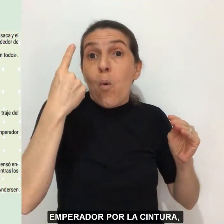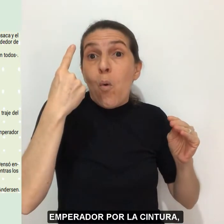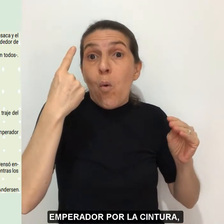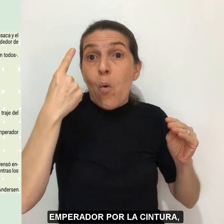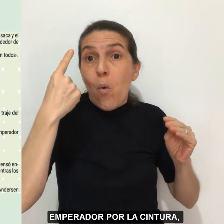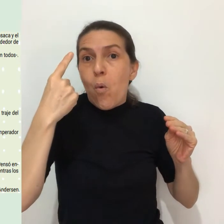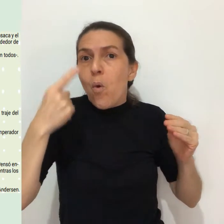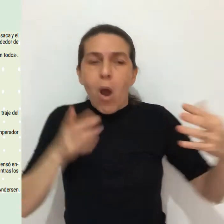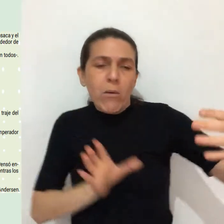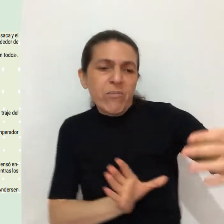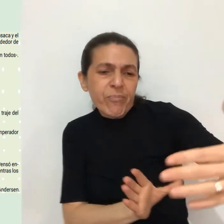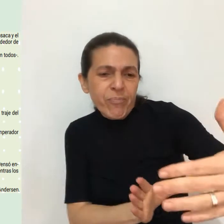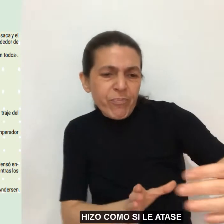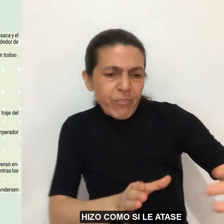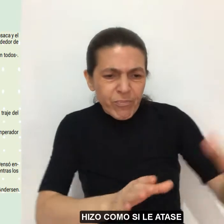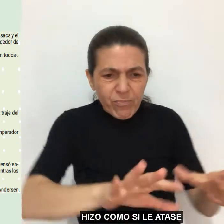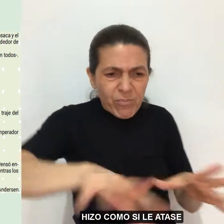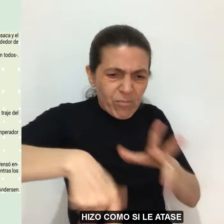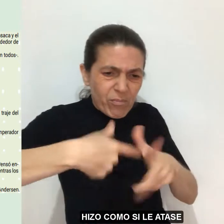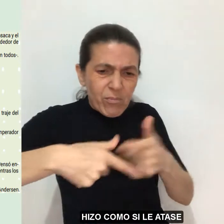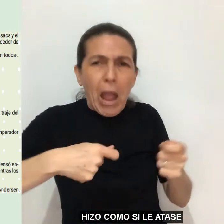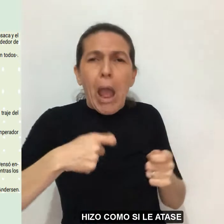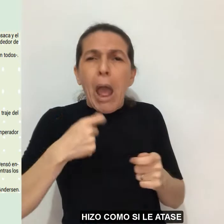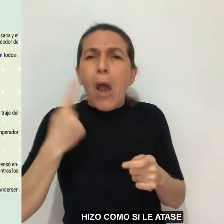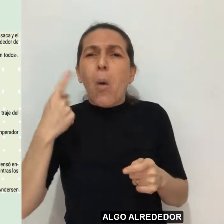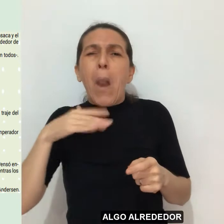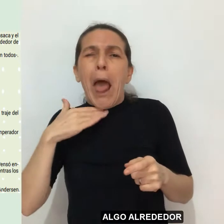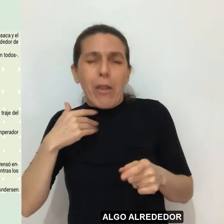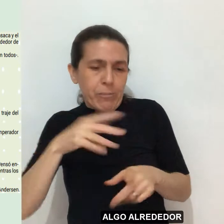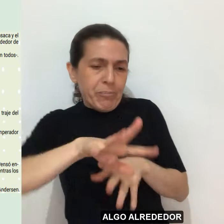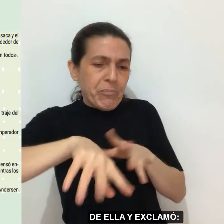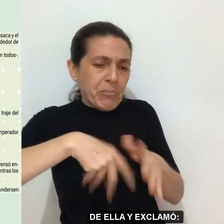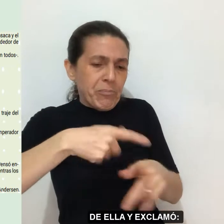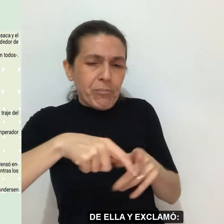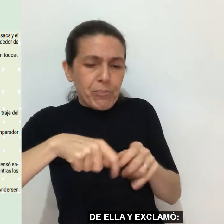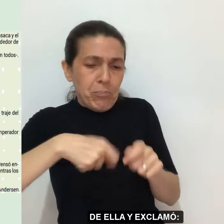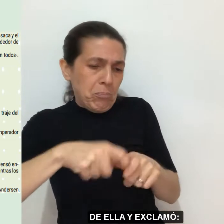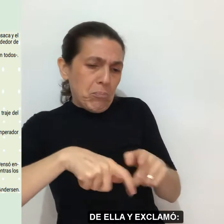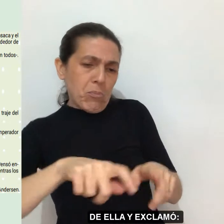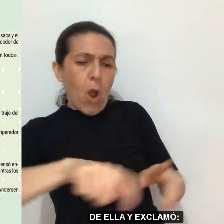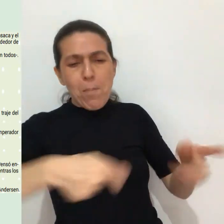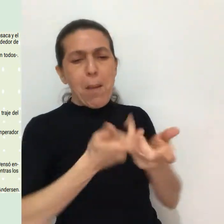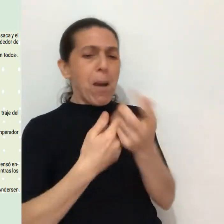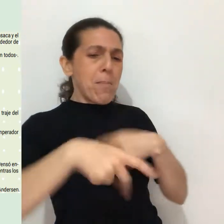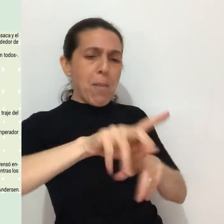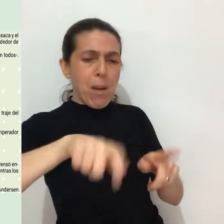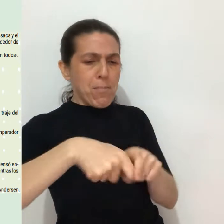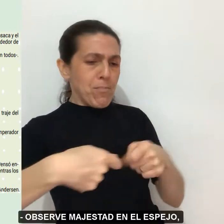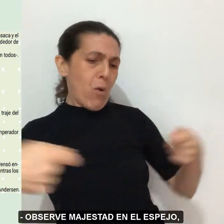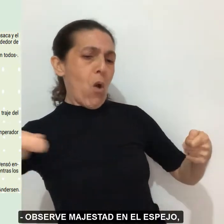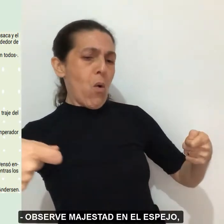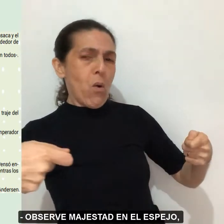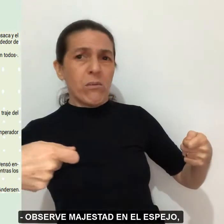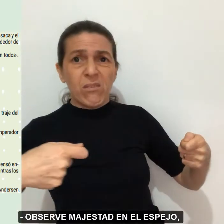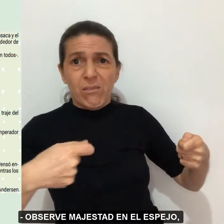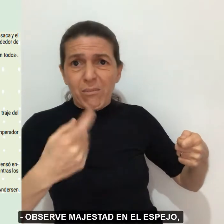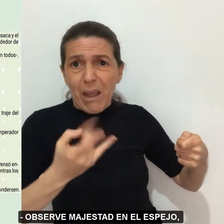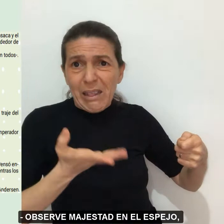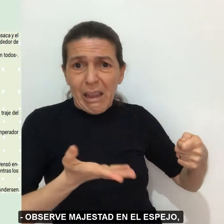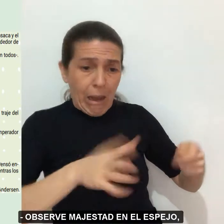la cintura, hizo como si le atase algo alrededor de ella y exclamó. —¡Observe, majestad,